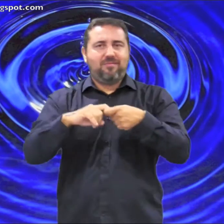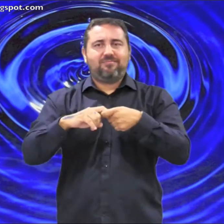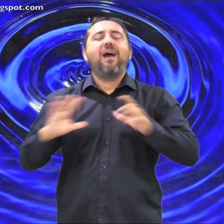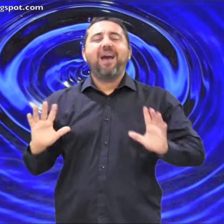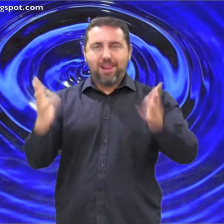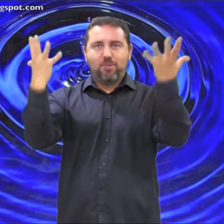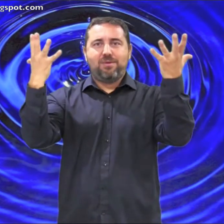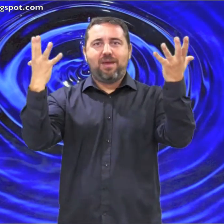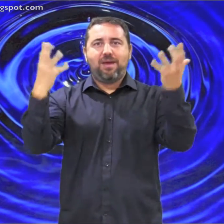Aleluya